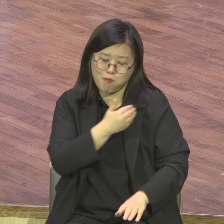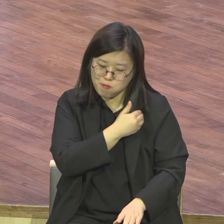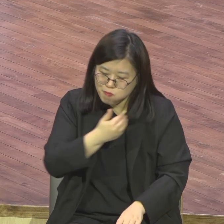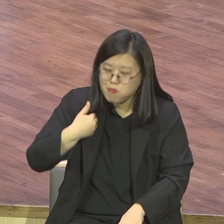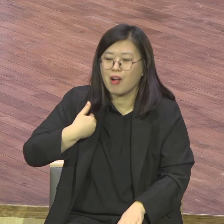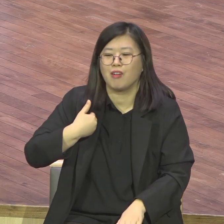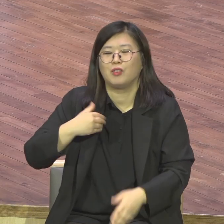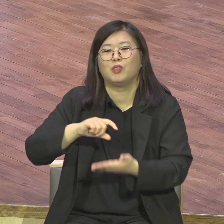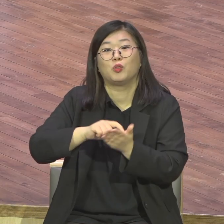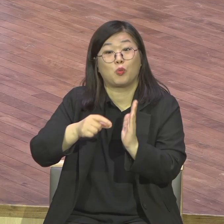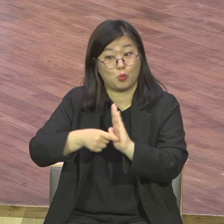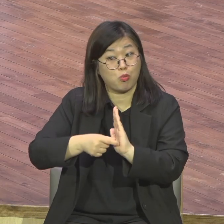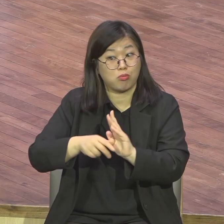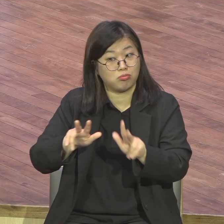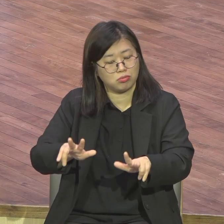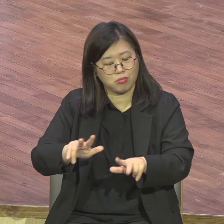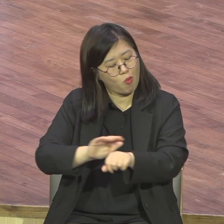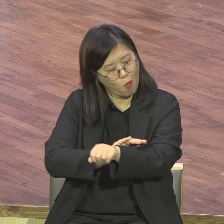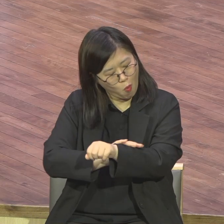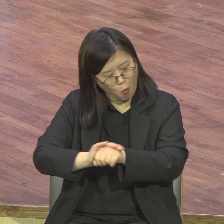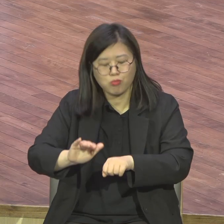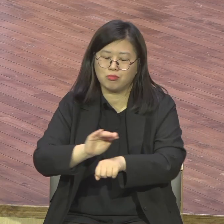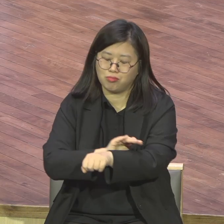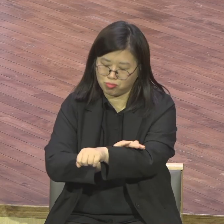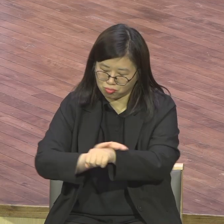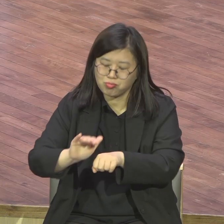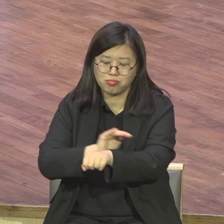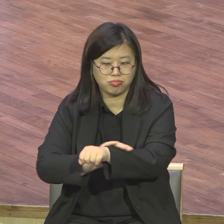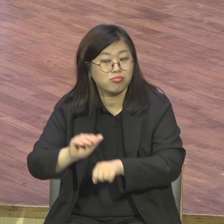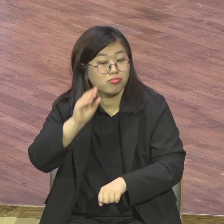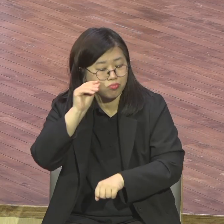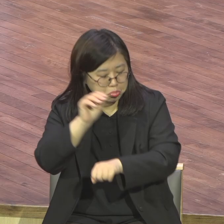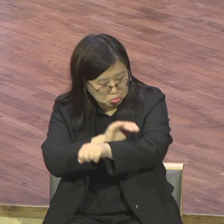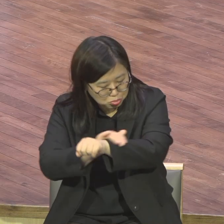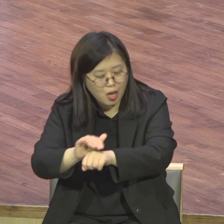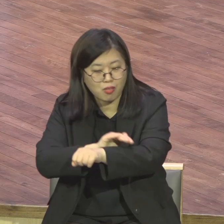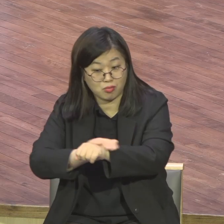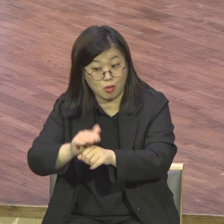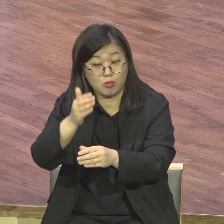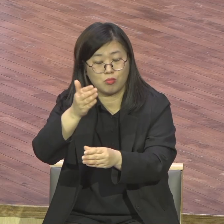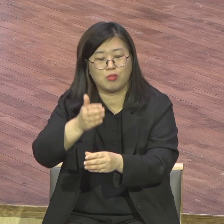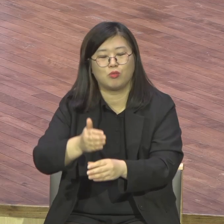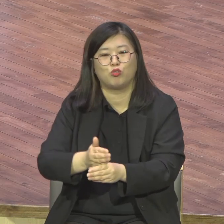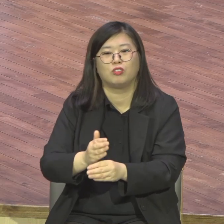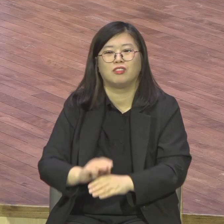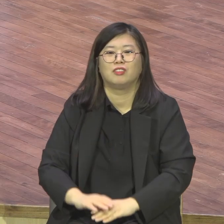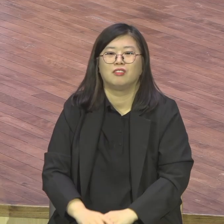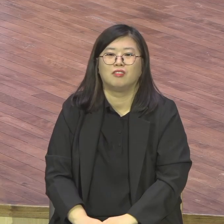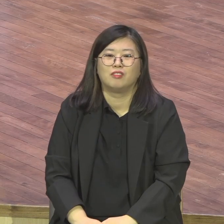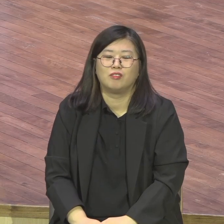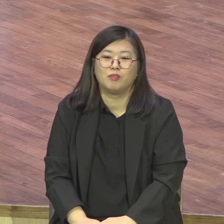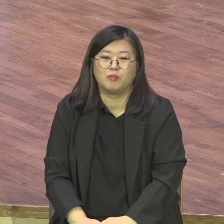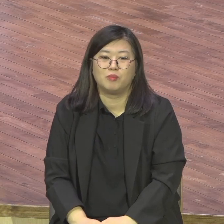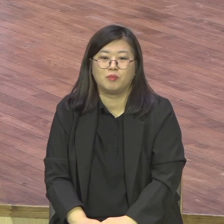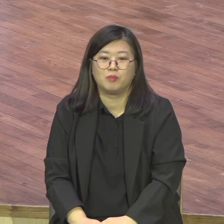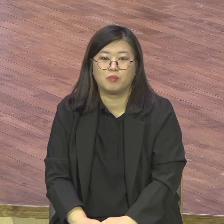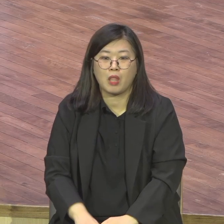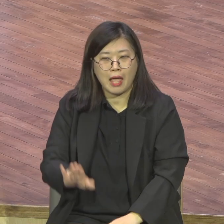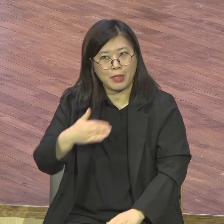미션을 지금 가지고 있는 것임에도 불구하고 이렇게 행복할까. 지금 그래요. 더 바랄 게 없어.